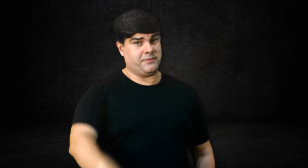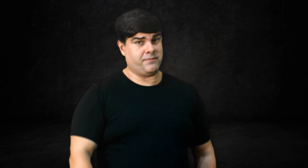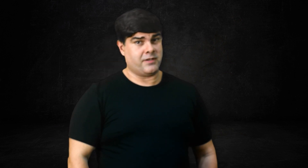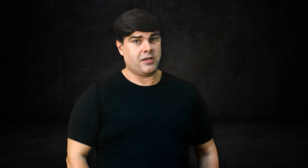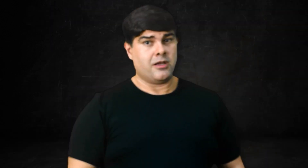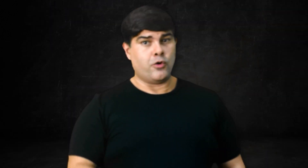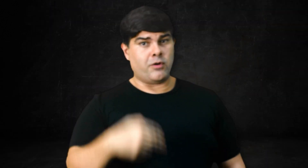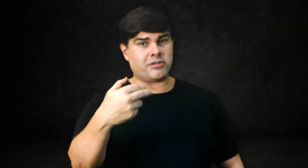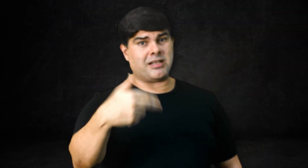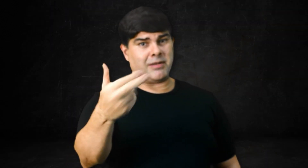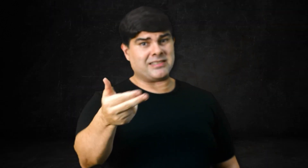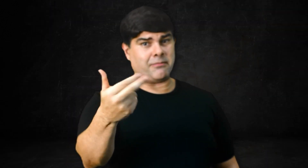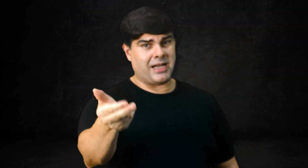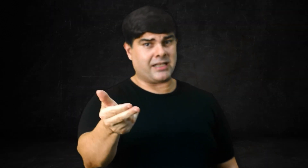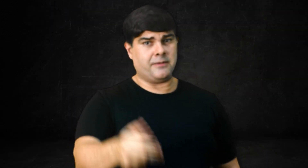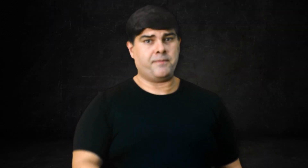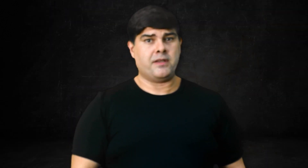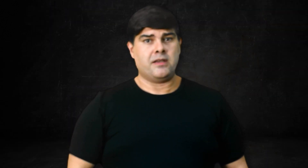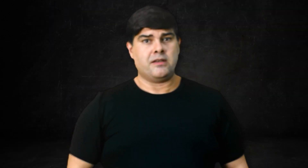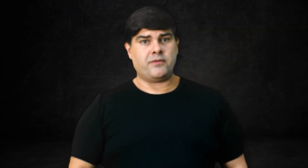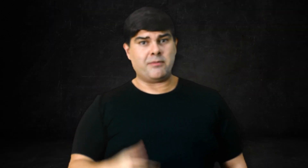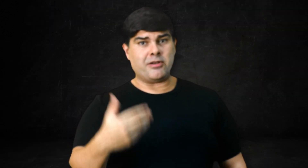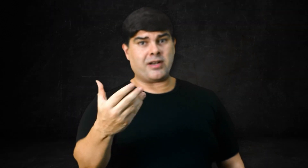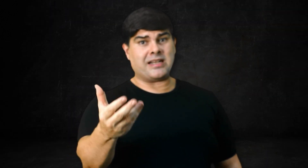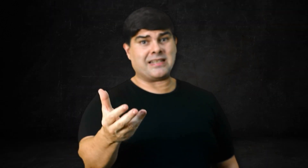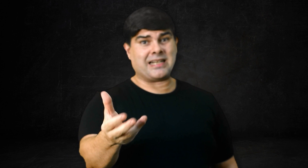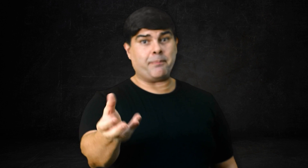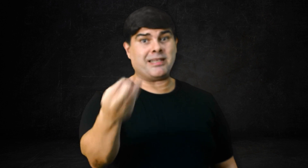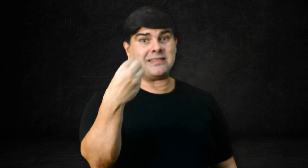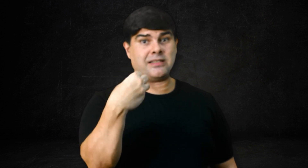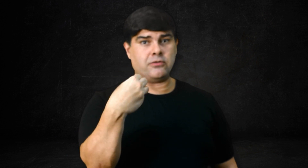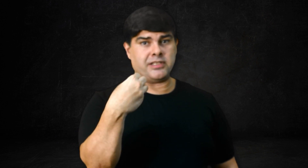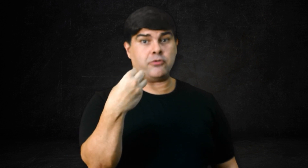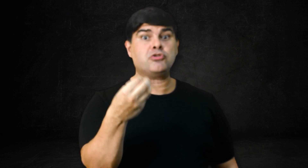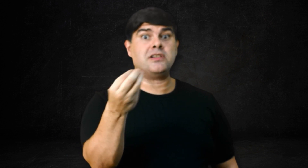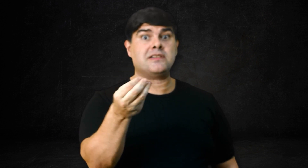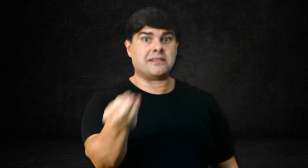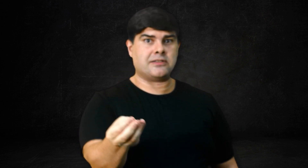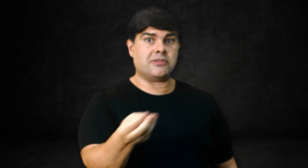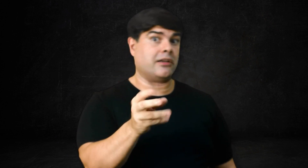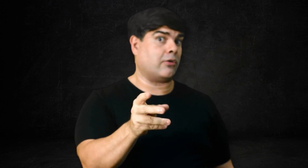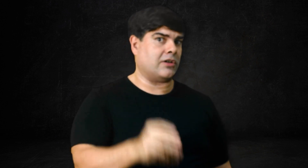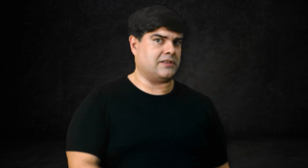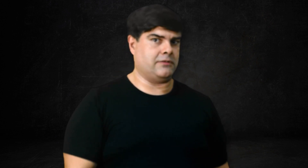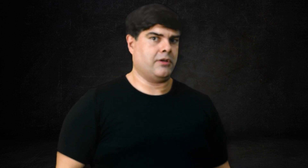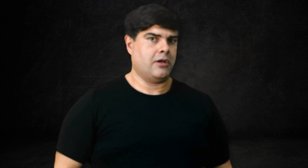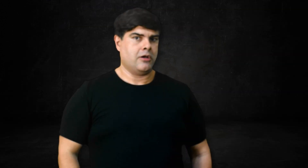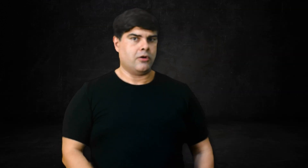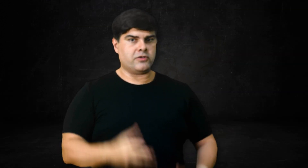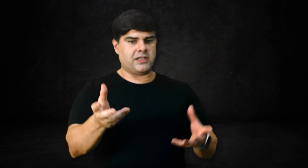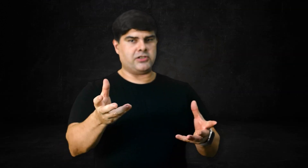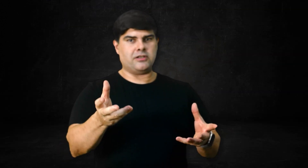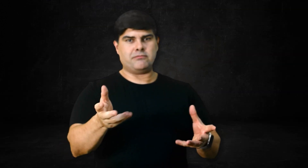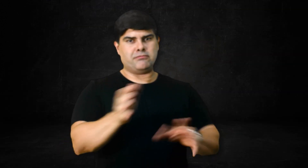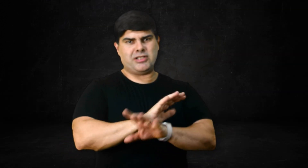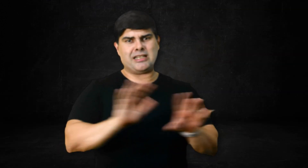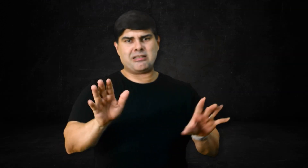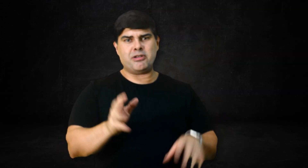O aumento da massa magra vai melhorar essa captação e a utilização da glicose. Ou seja, diretamente